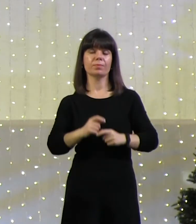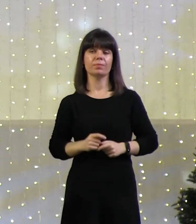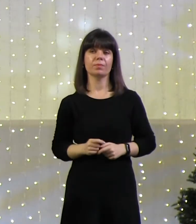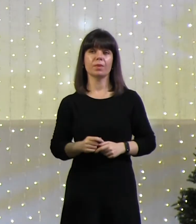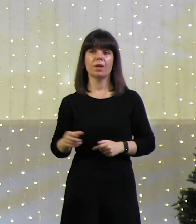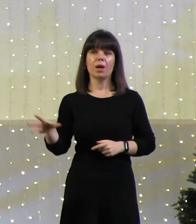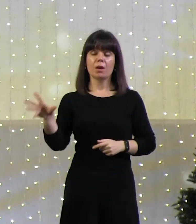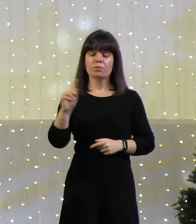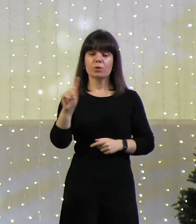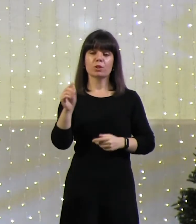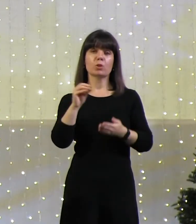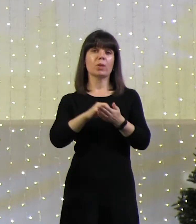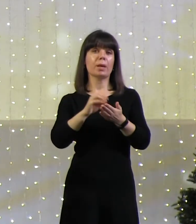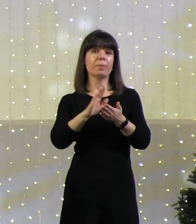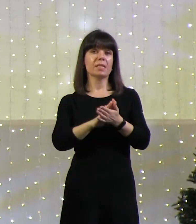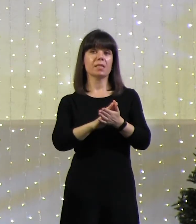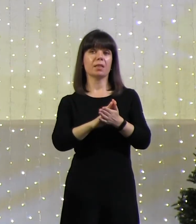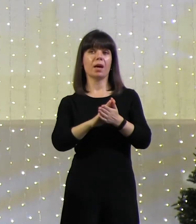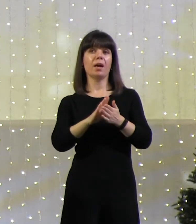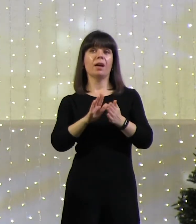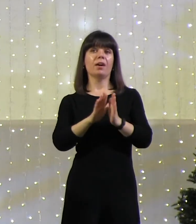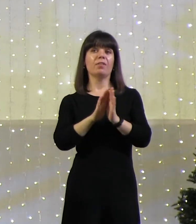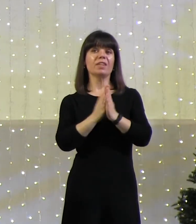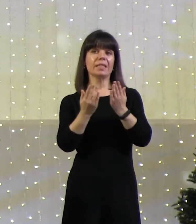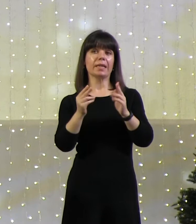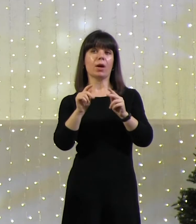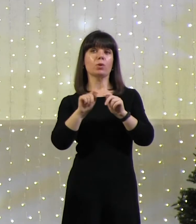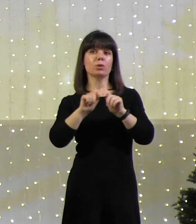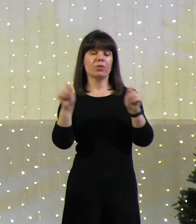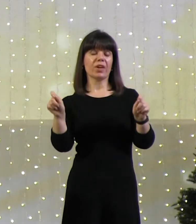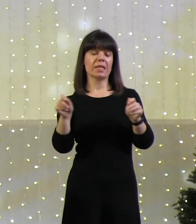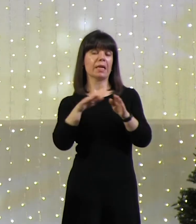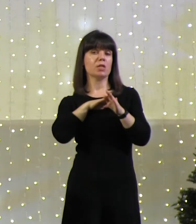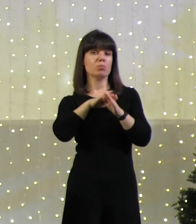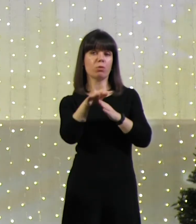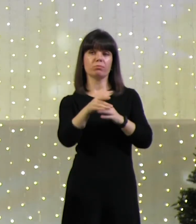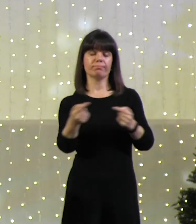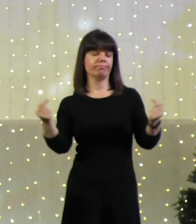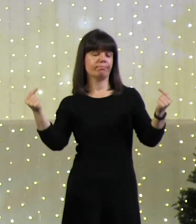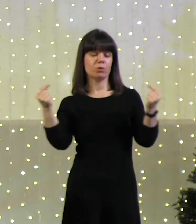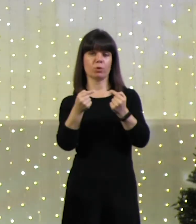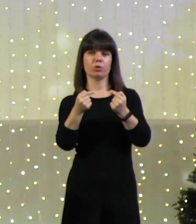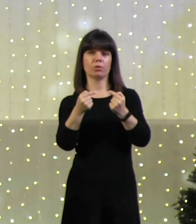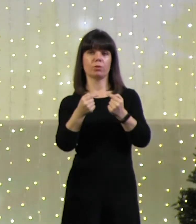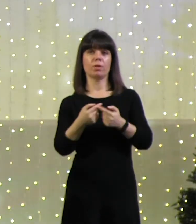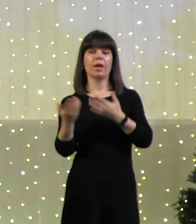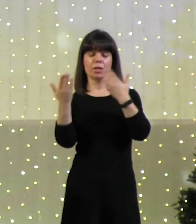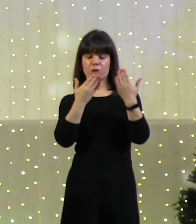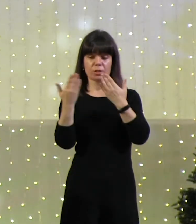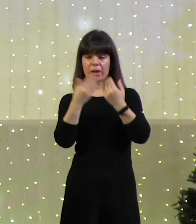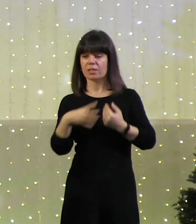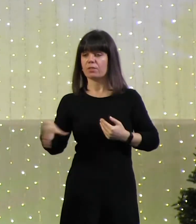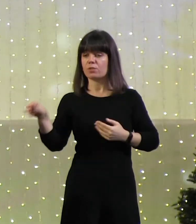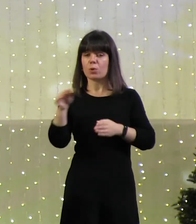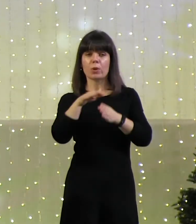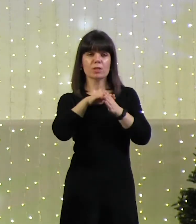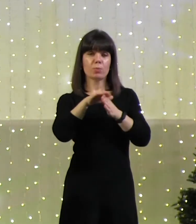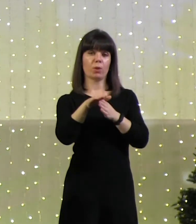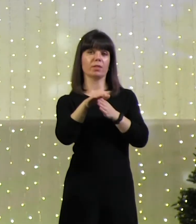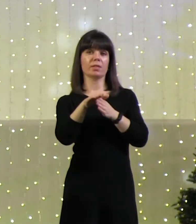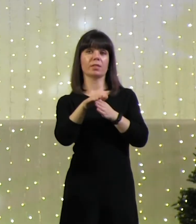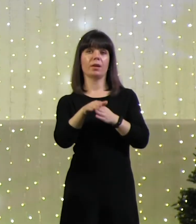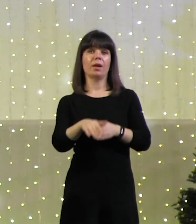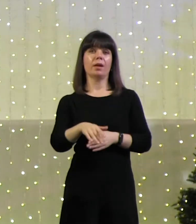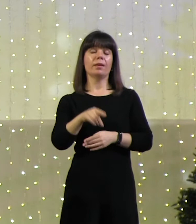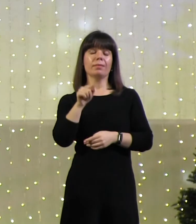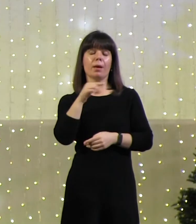Все, что написано в Откровении, все исполнится в точности. Вот читайте, все исполнится. Много чего непонятно, ну, понятно, что